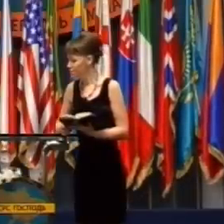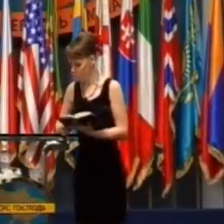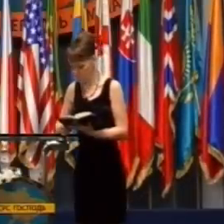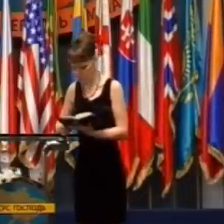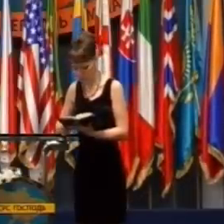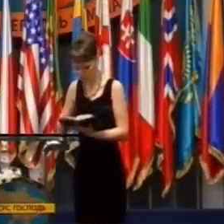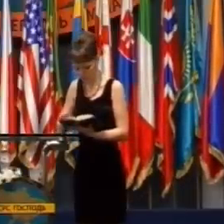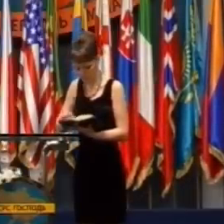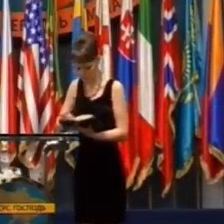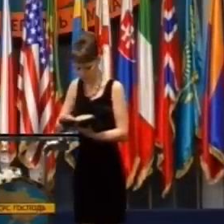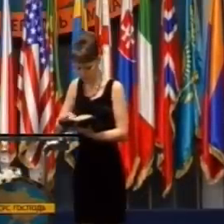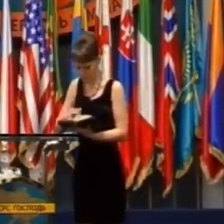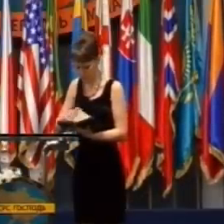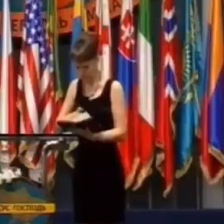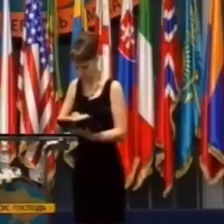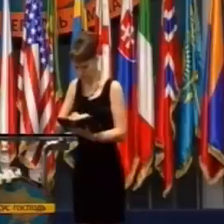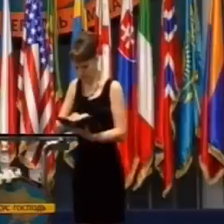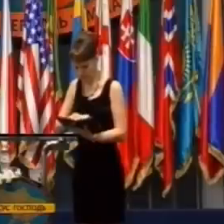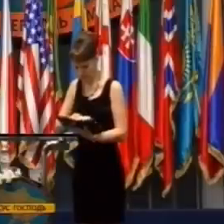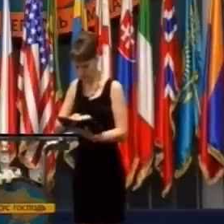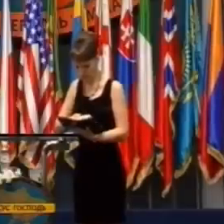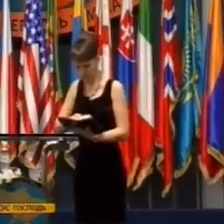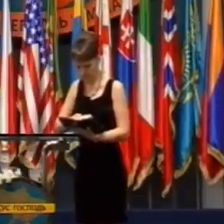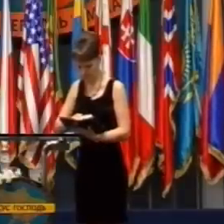Poďme si to ešte raz prečítať.